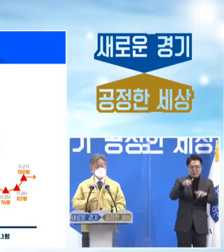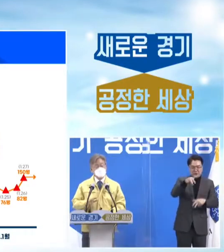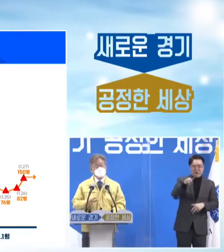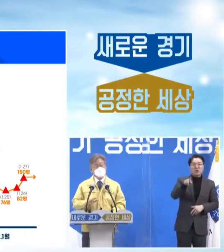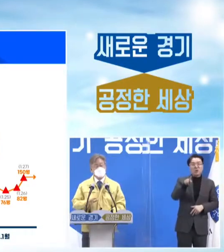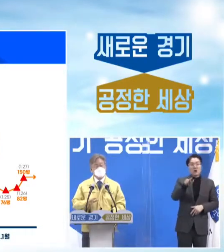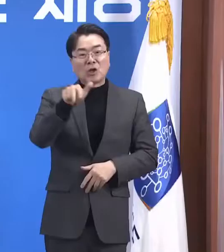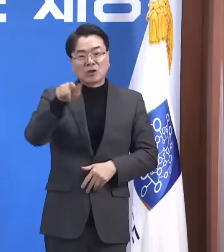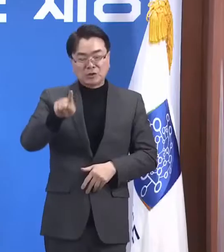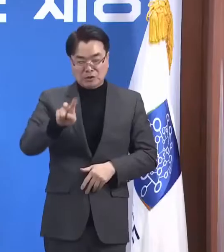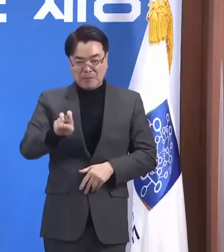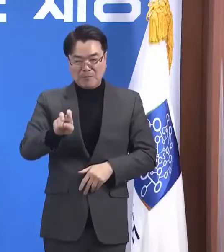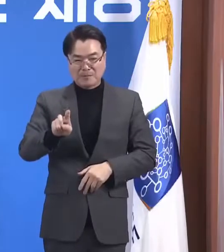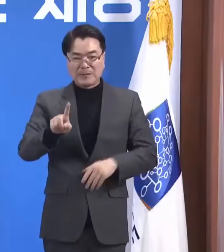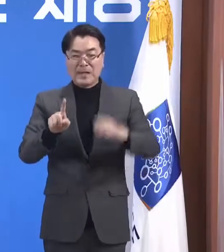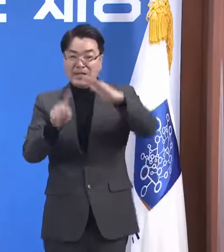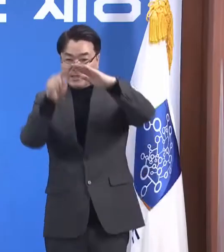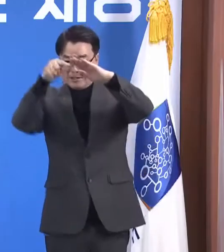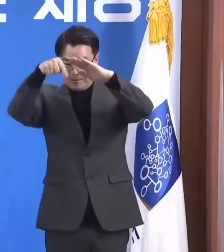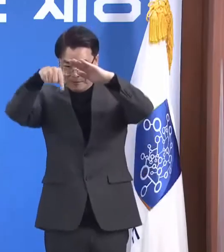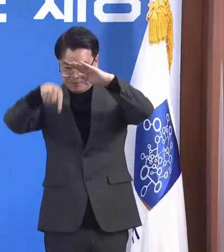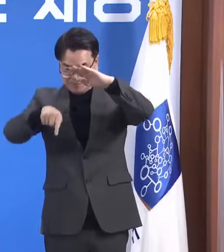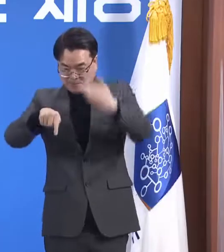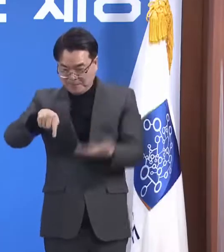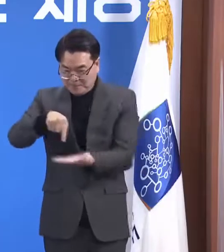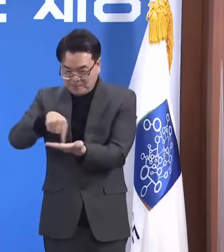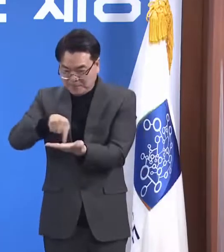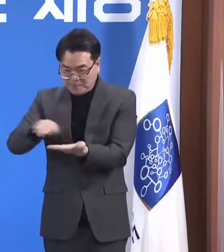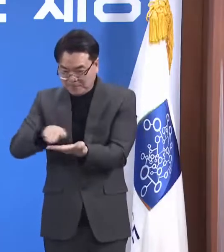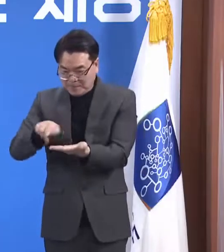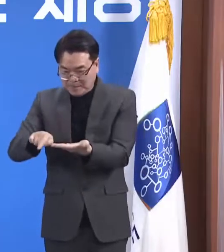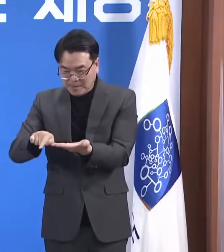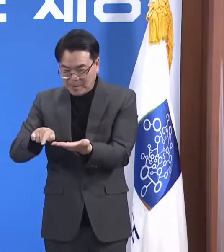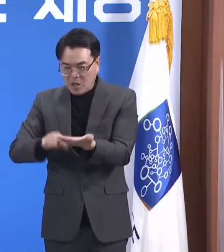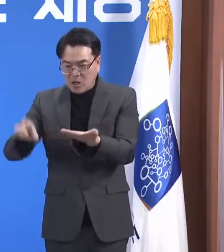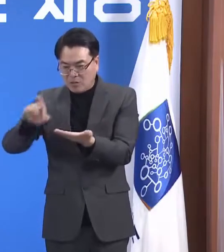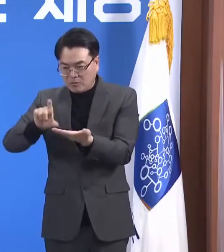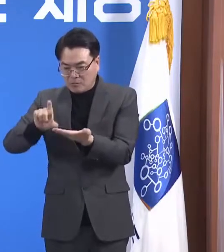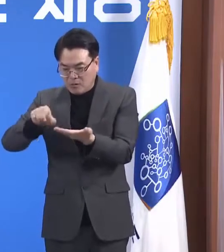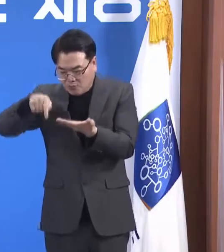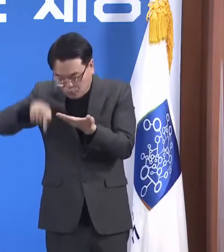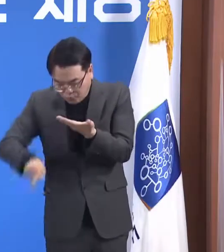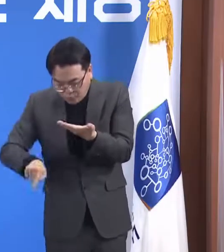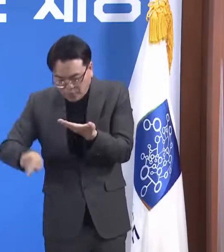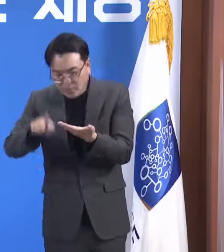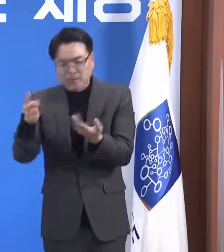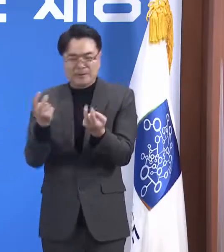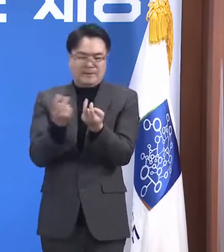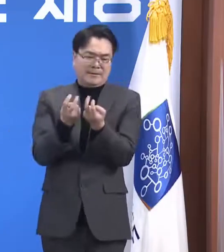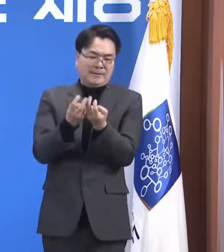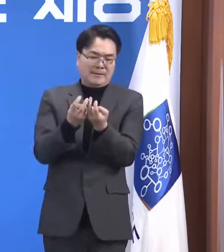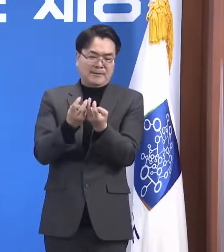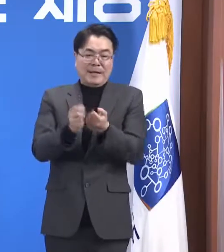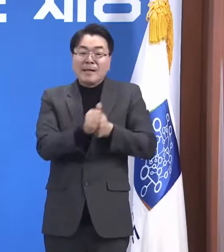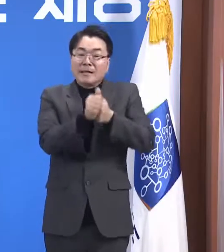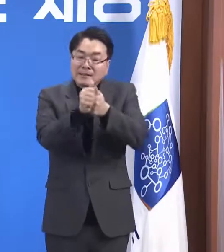아니면 더 내려갈 수 있느냐 또 악화되느냐에 따라서 방역수칙 수준에 대해서